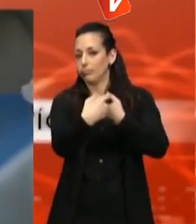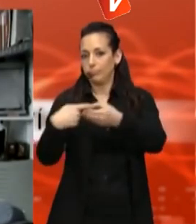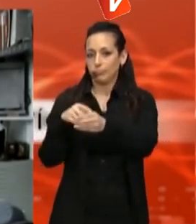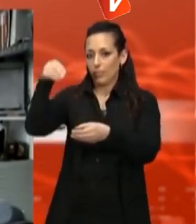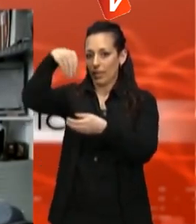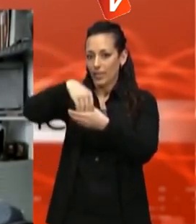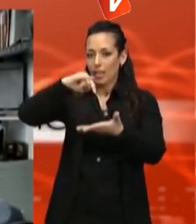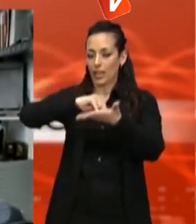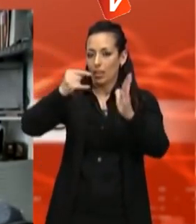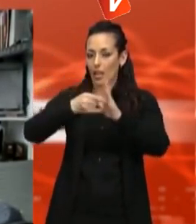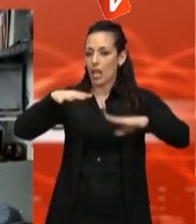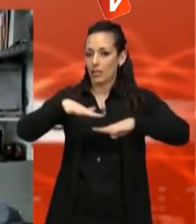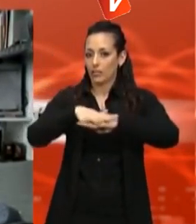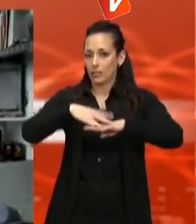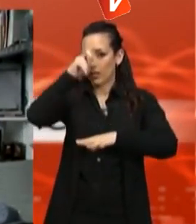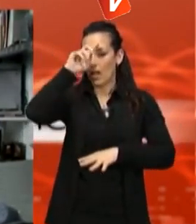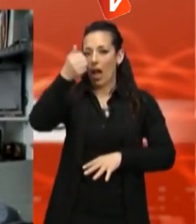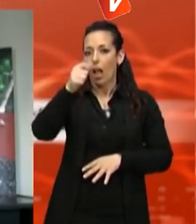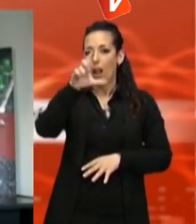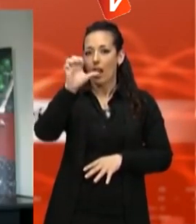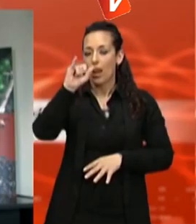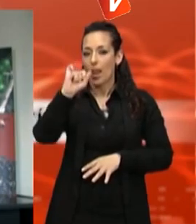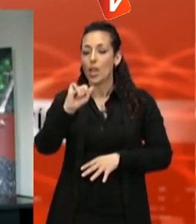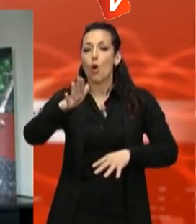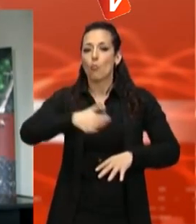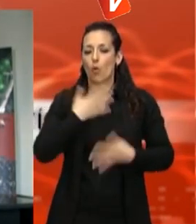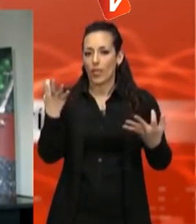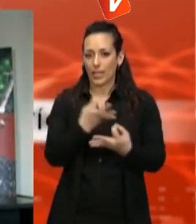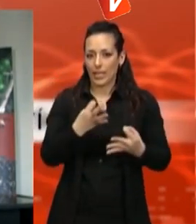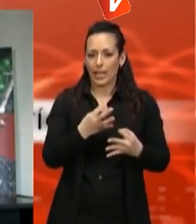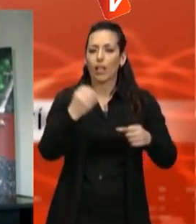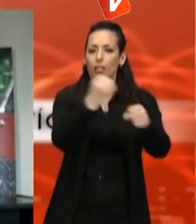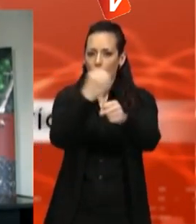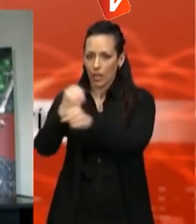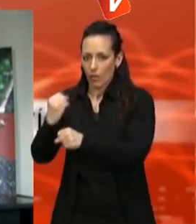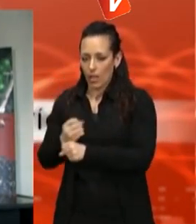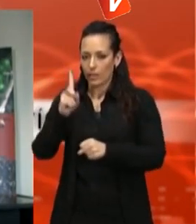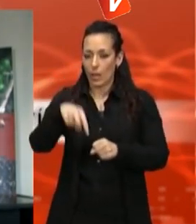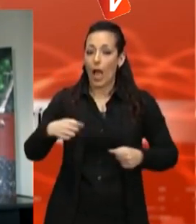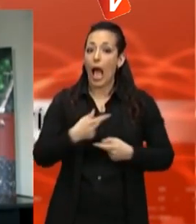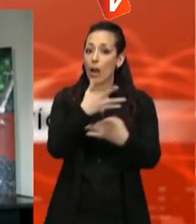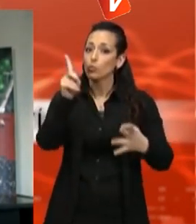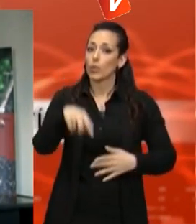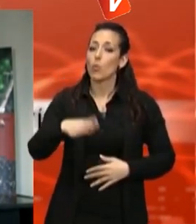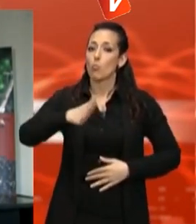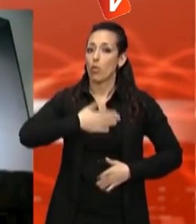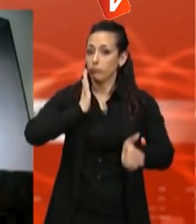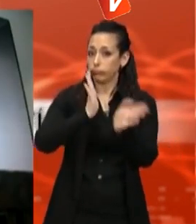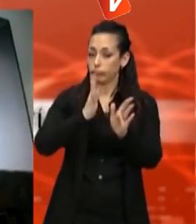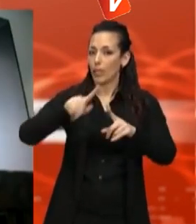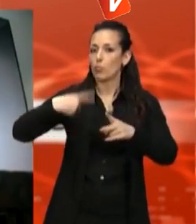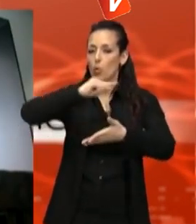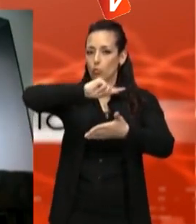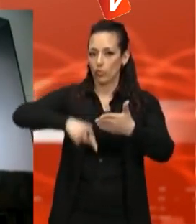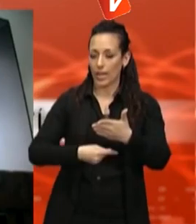potencials, i algunes empreses col·laboradores podrien formar alguns i després contractar-los. El restaurant també ha donat